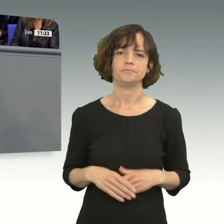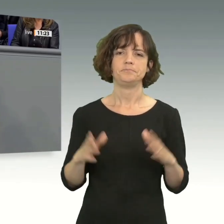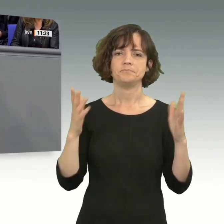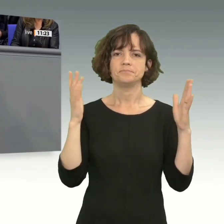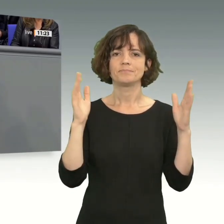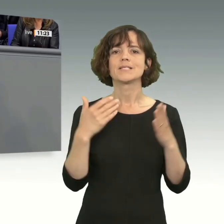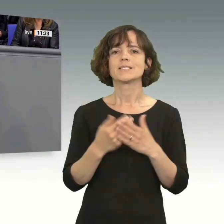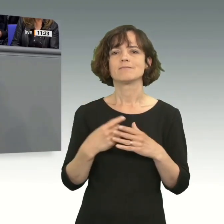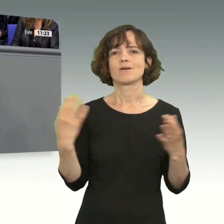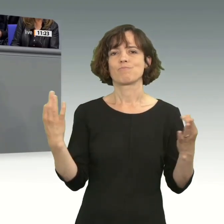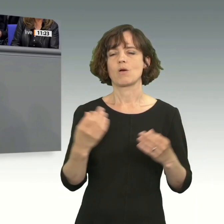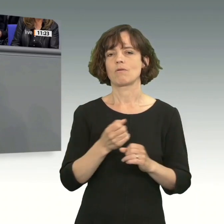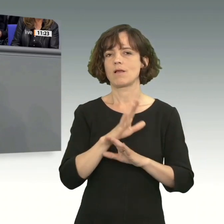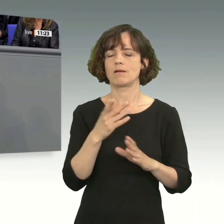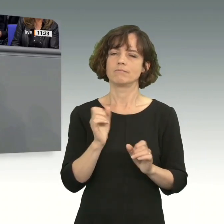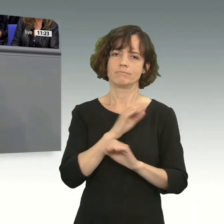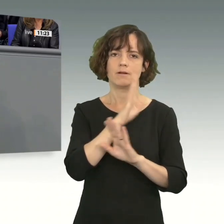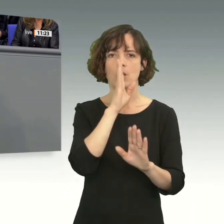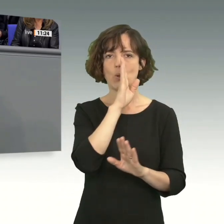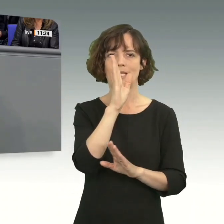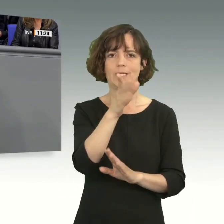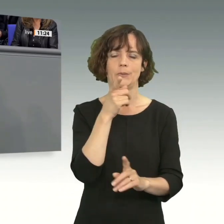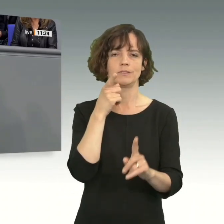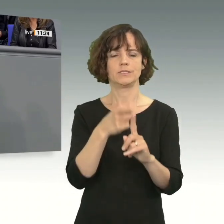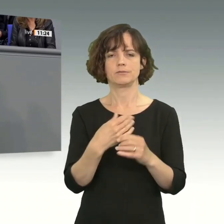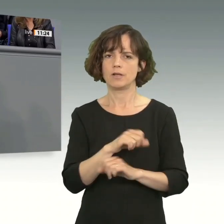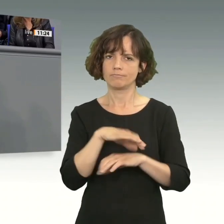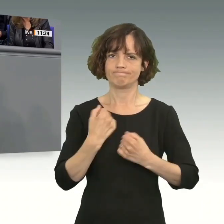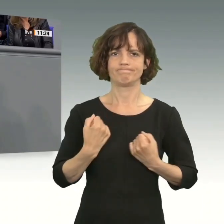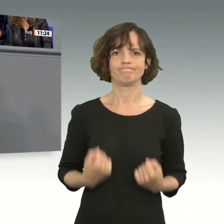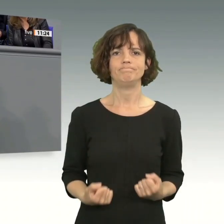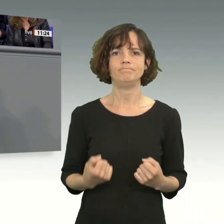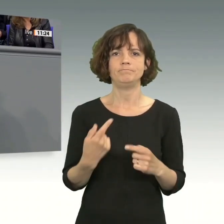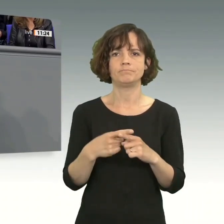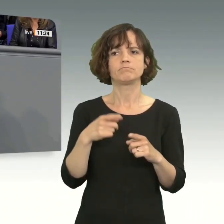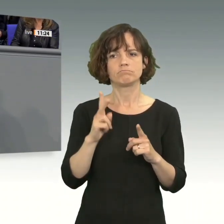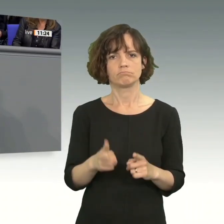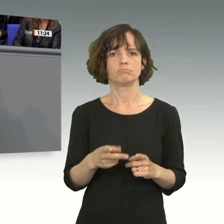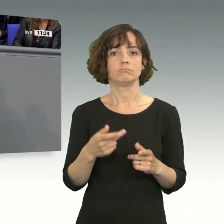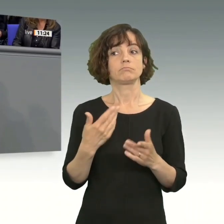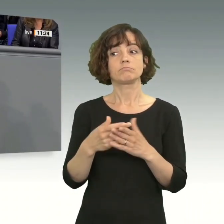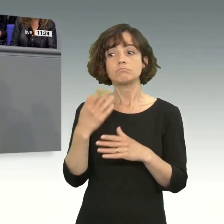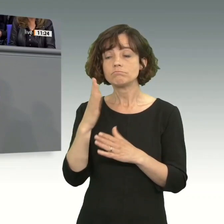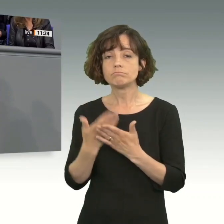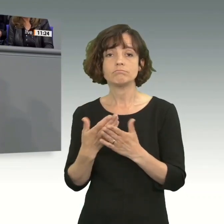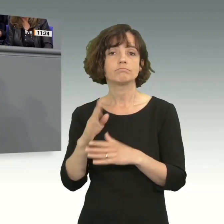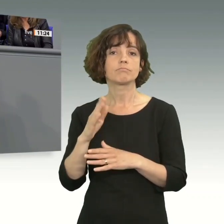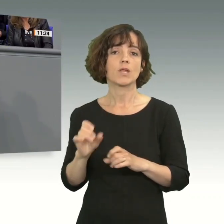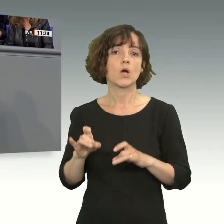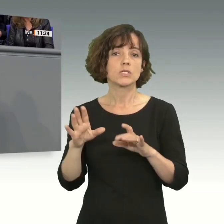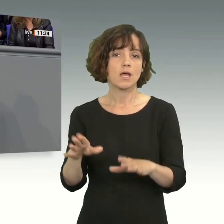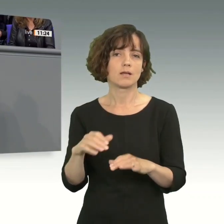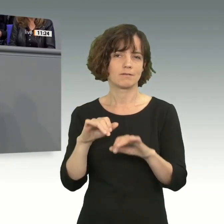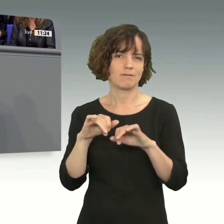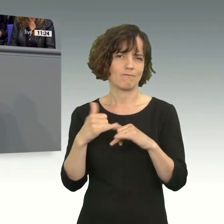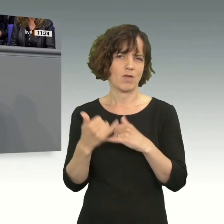Und deswegen braucht es Zielstrebigkeit in der Handelspolitik, Entschlossenheit, die Dinge auch abzuschließen. Wir hören übrigens aus Australien, Frau Staatssekretärin,